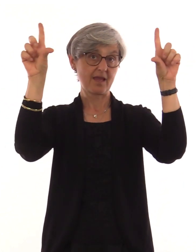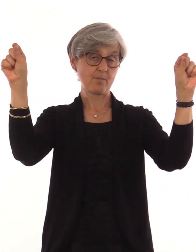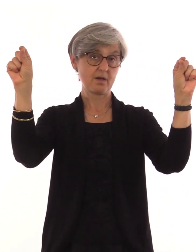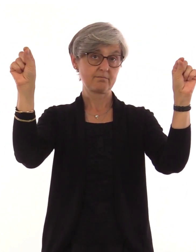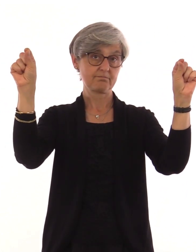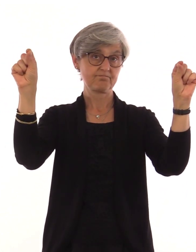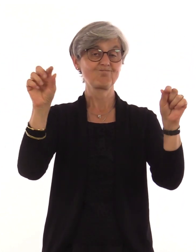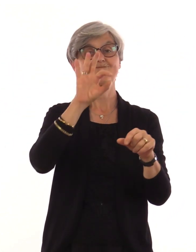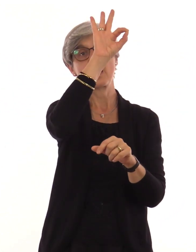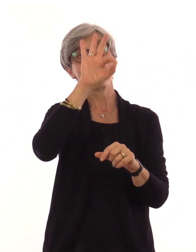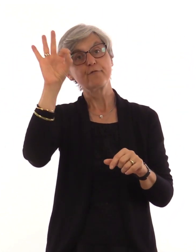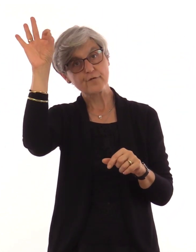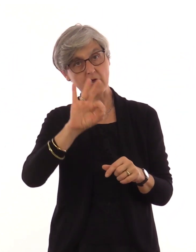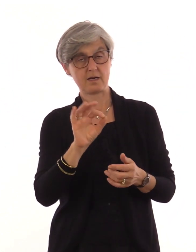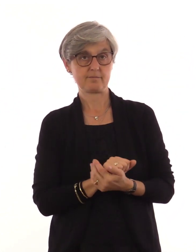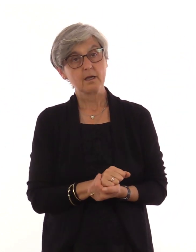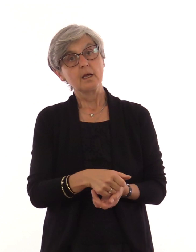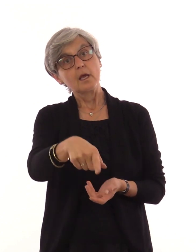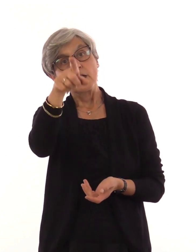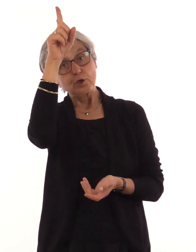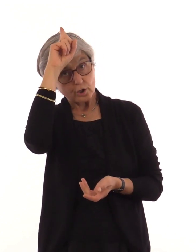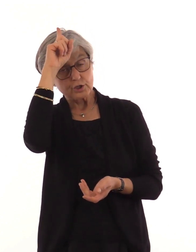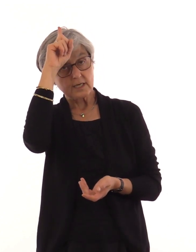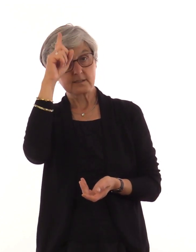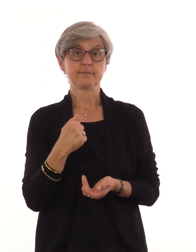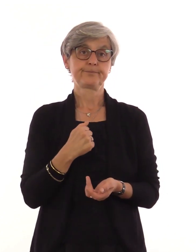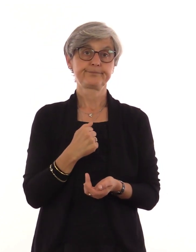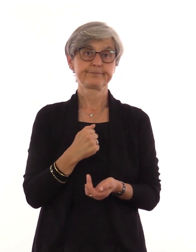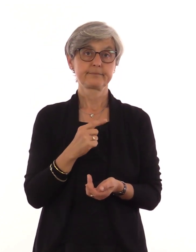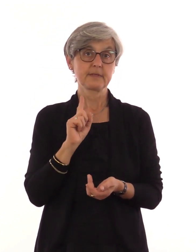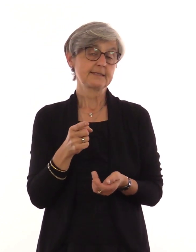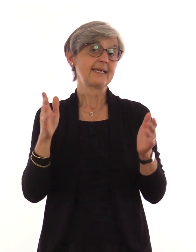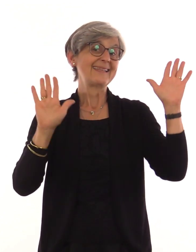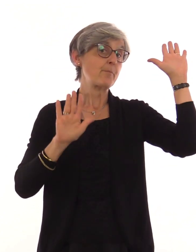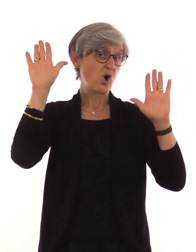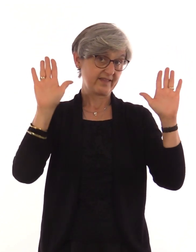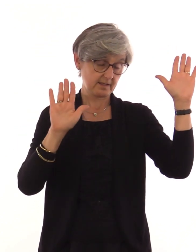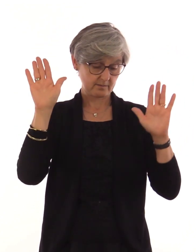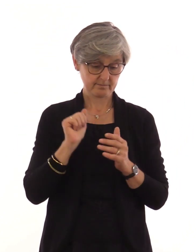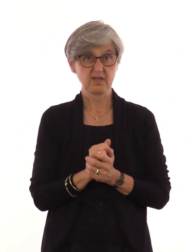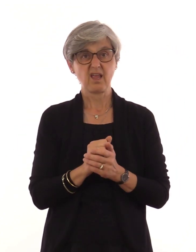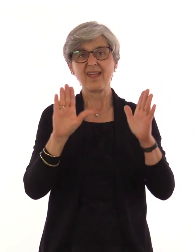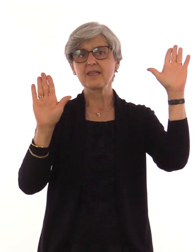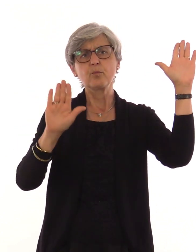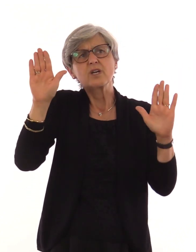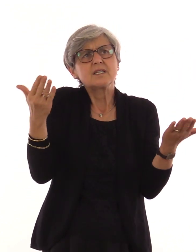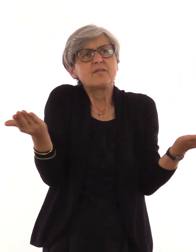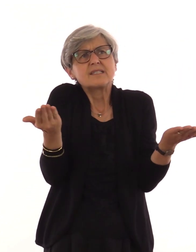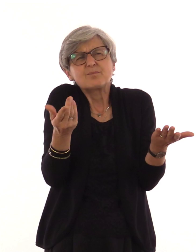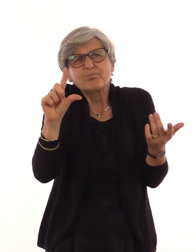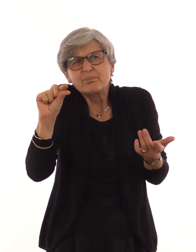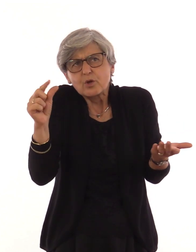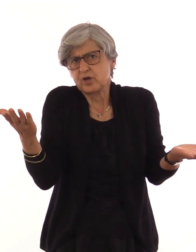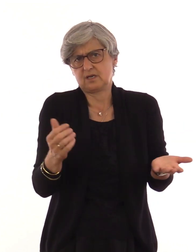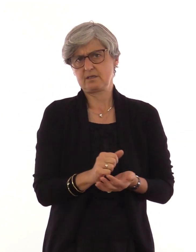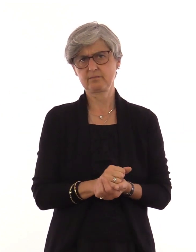Was ist das Thema? Die Wahl. Deutschland ist eine Demokratie. Was